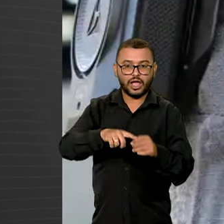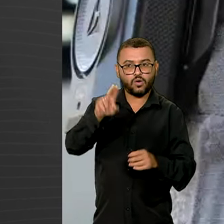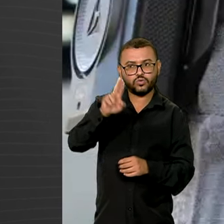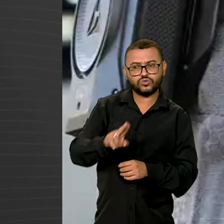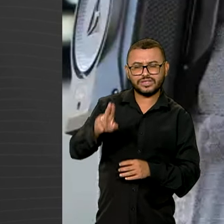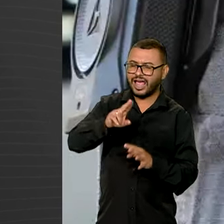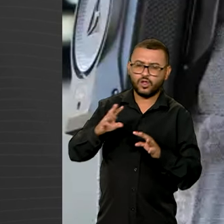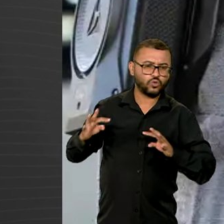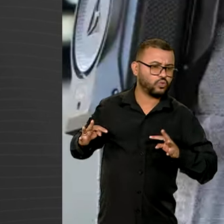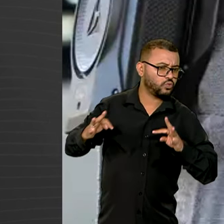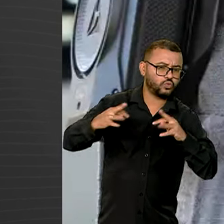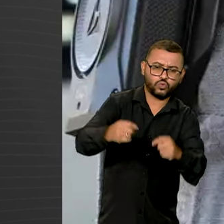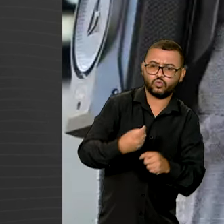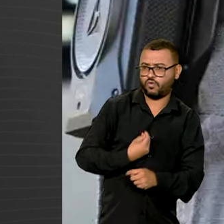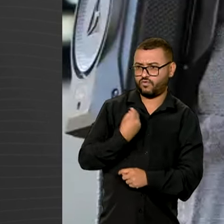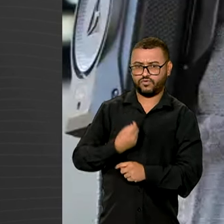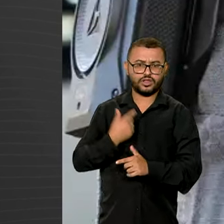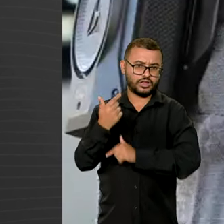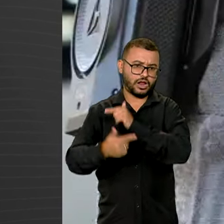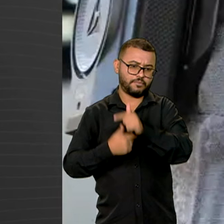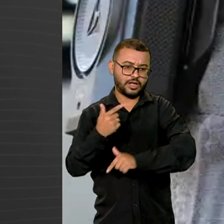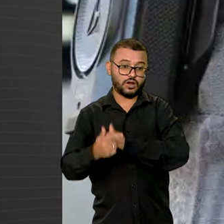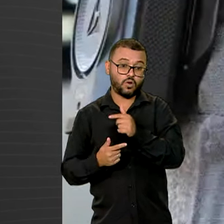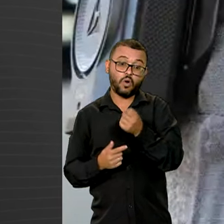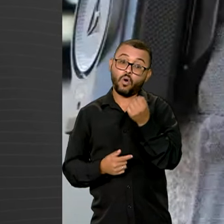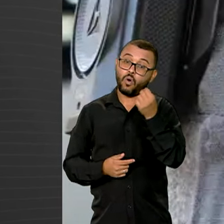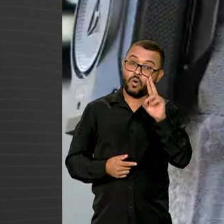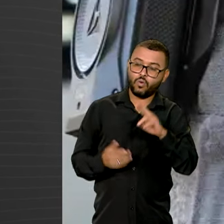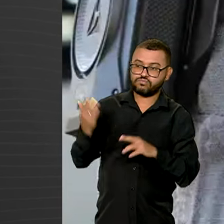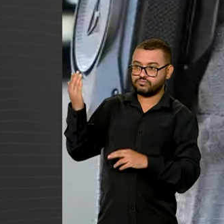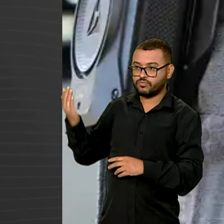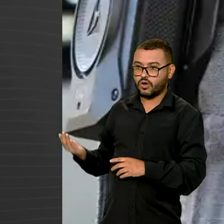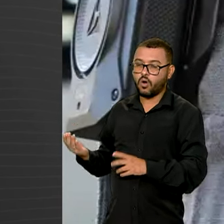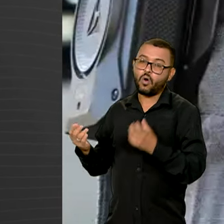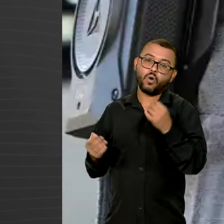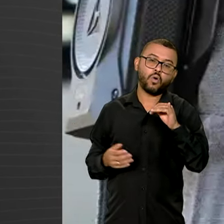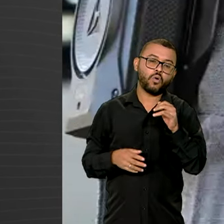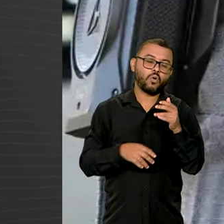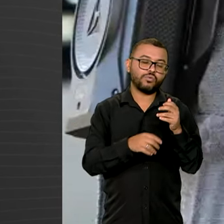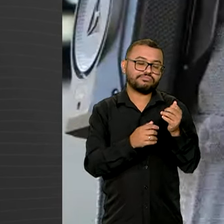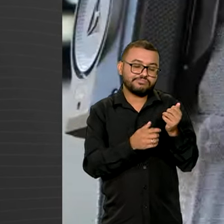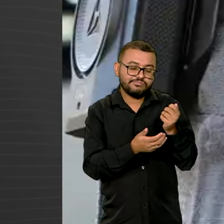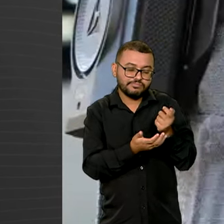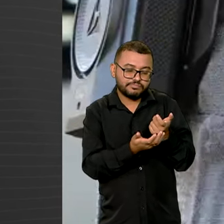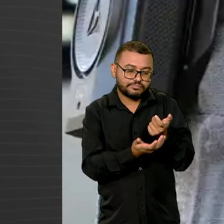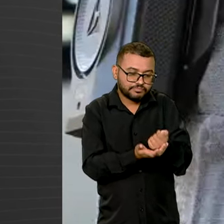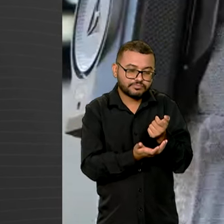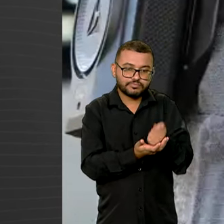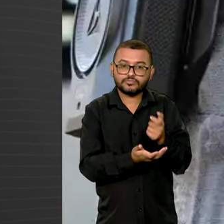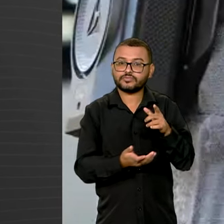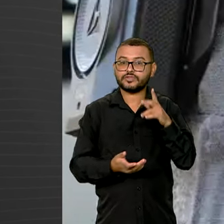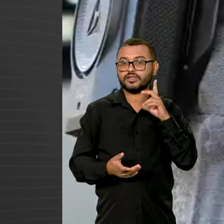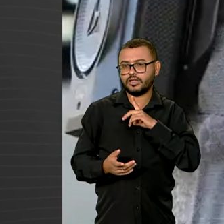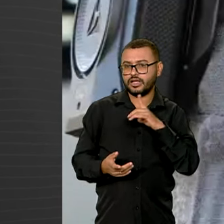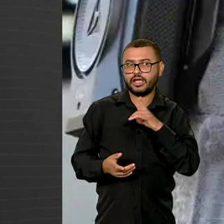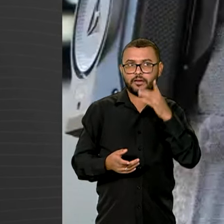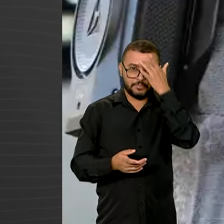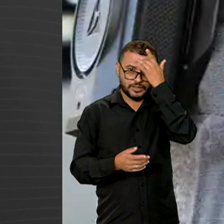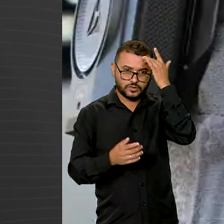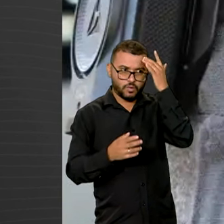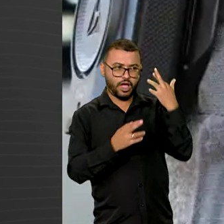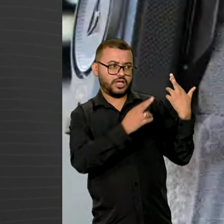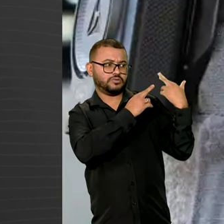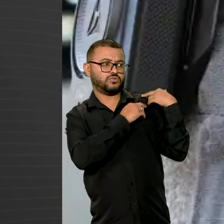registrando todo o turno de serviço, por acionamento remoto, quando a gravação é iniciada após decisão da autoridade